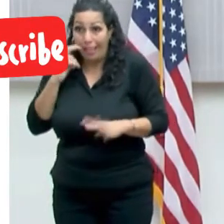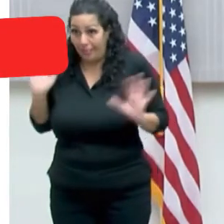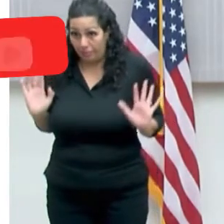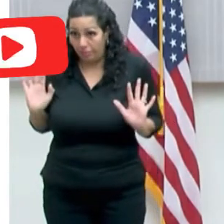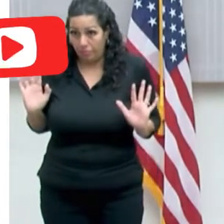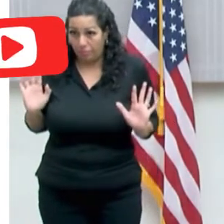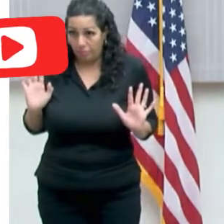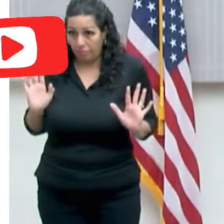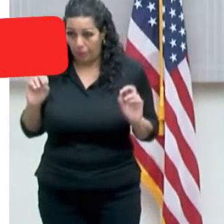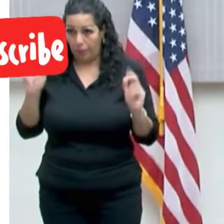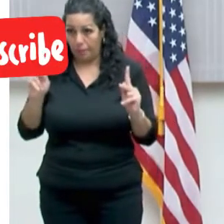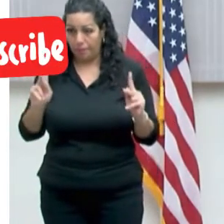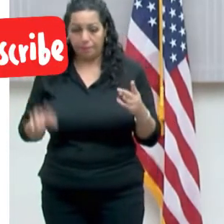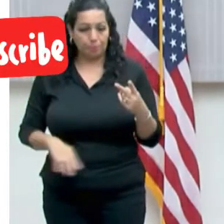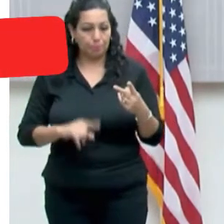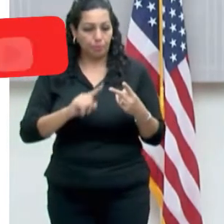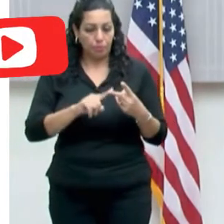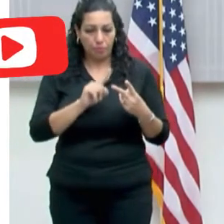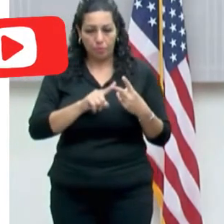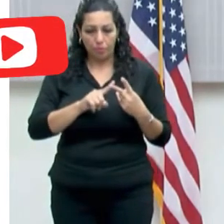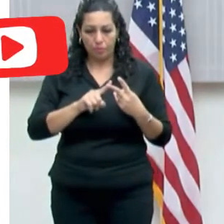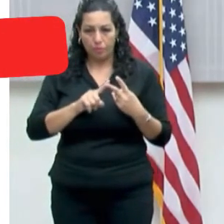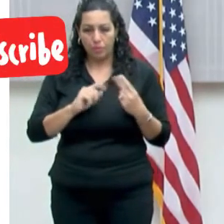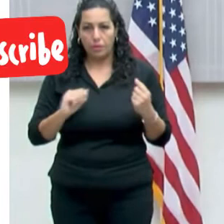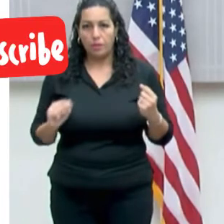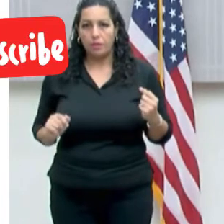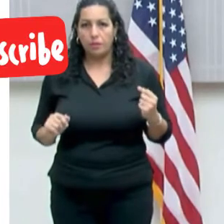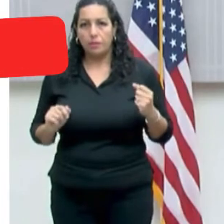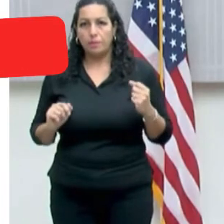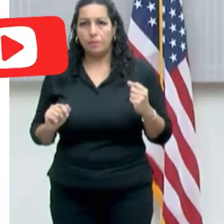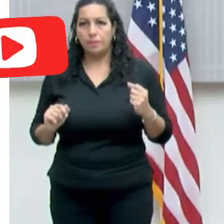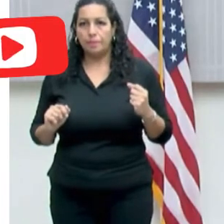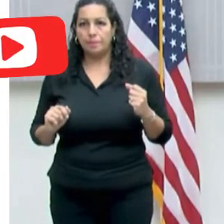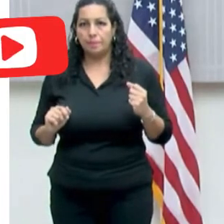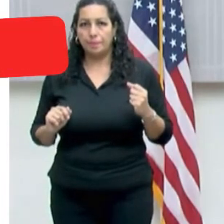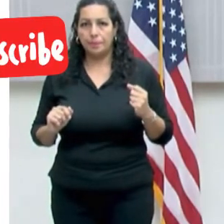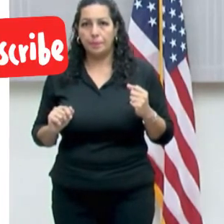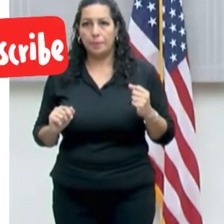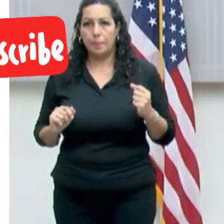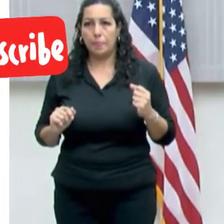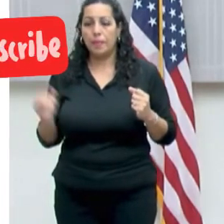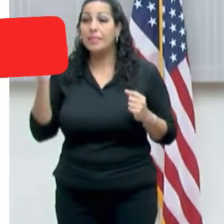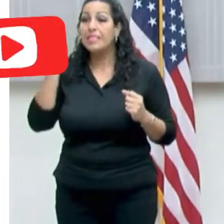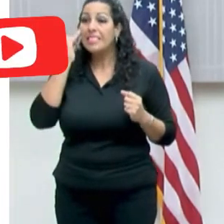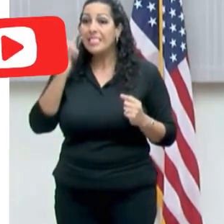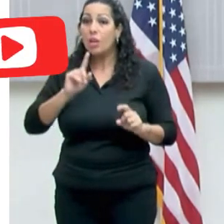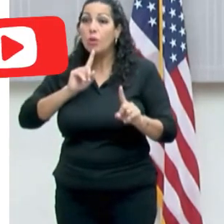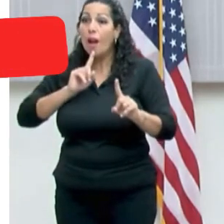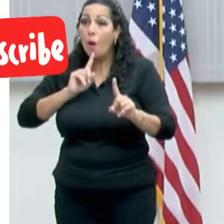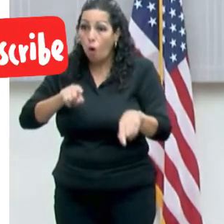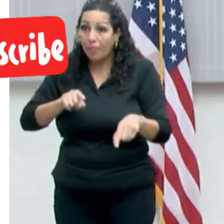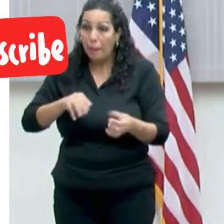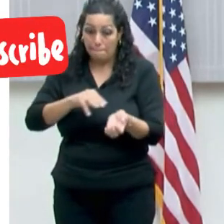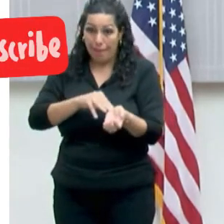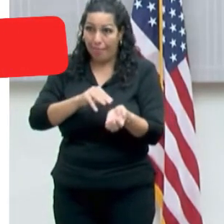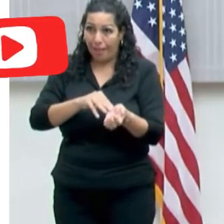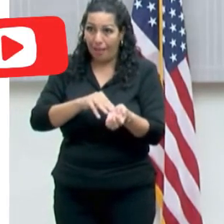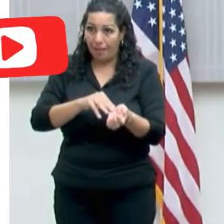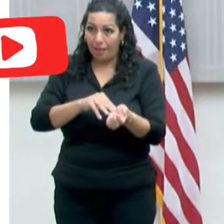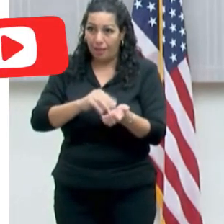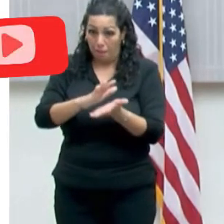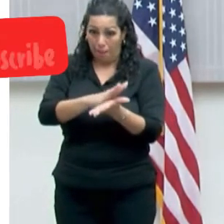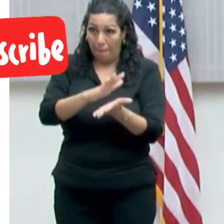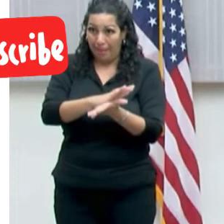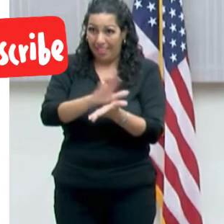En segundo lugar, siempre que media una orden médica, la prueba